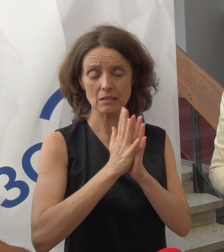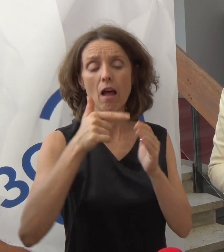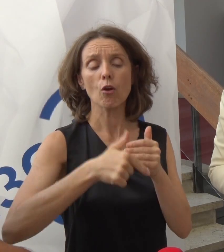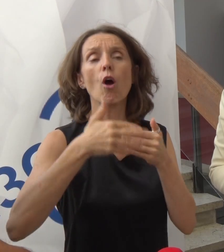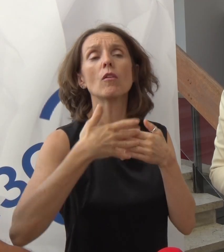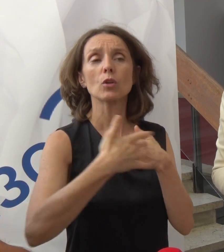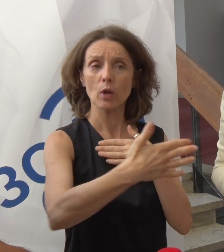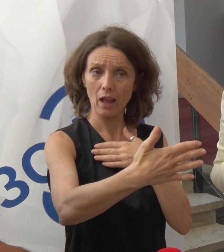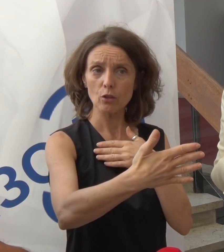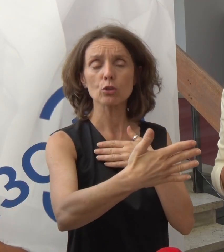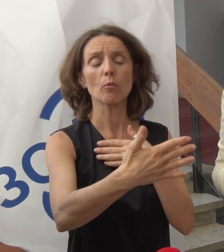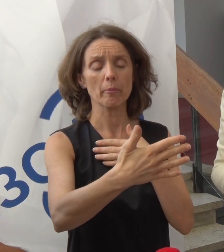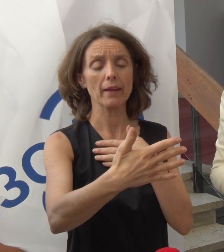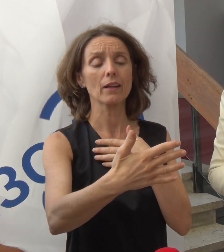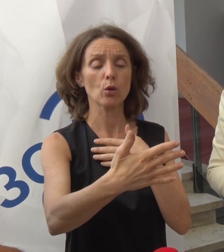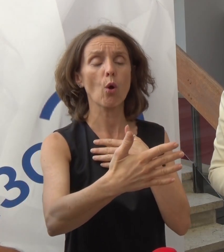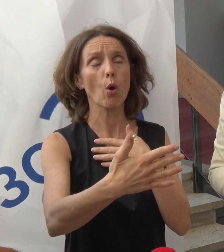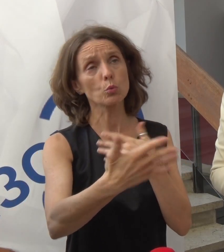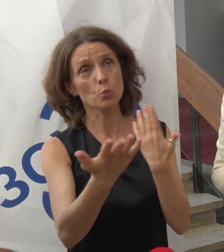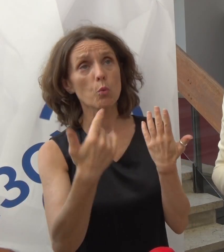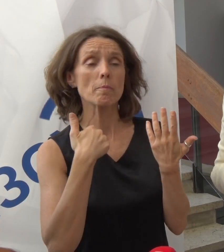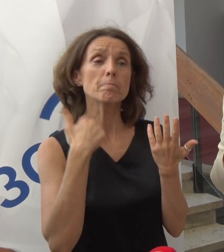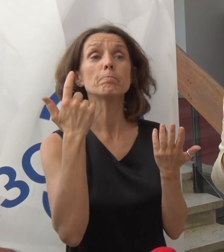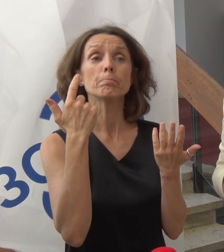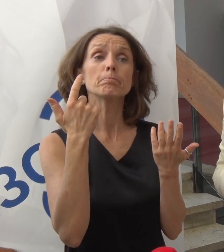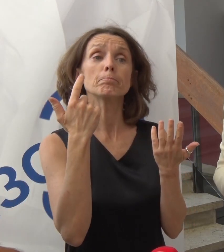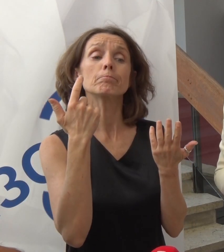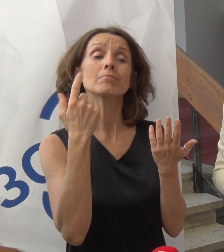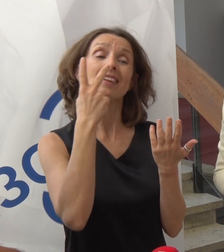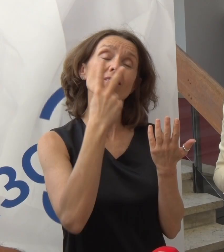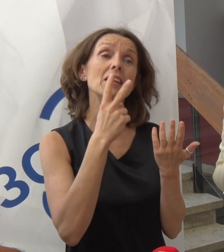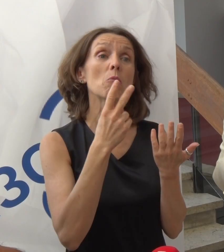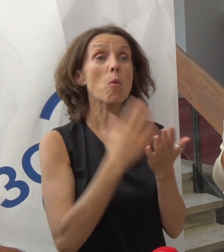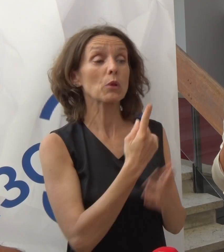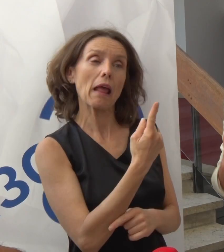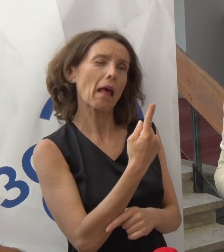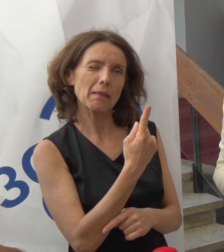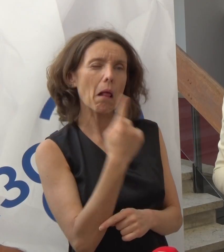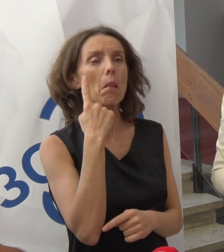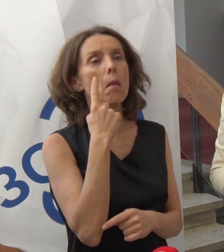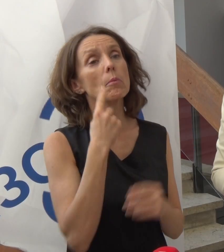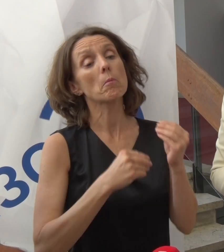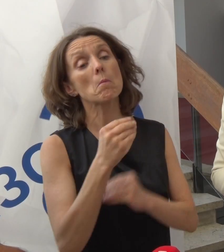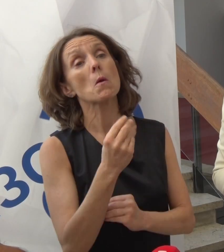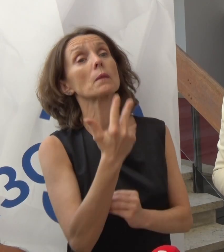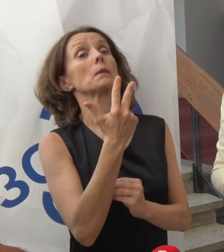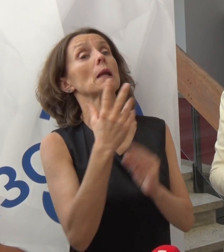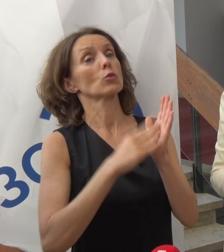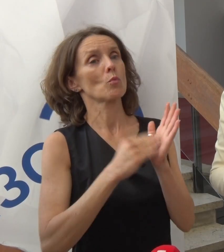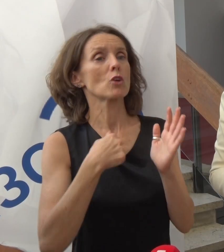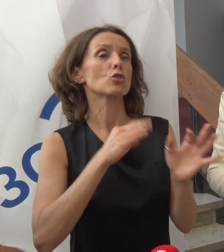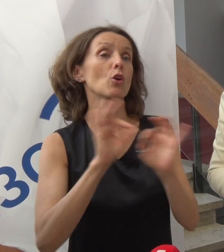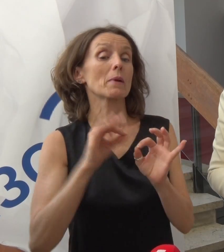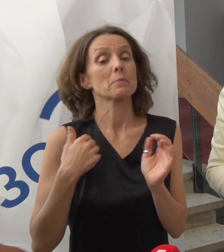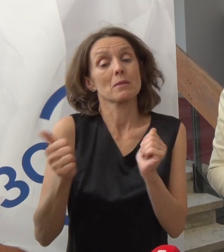ćemo gledati i da možda postoji ne samo jedan tumač, nego možda čak i tri tumača da obezbedimo u